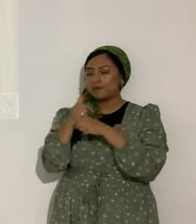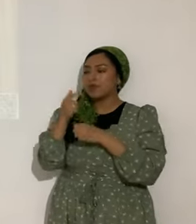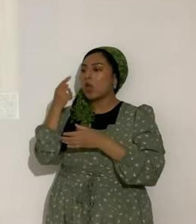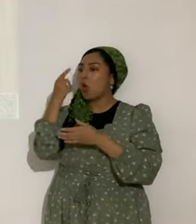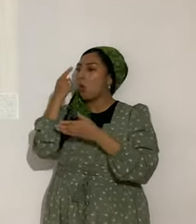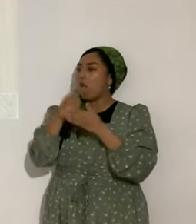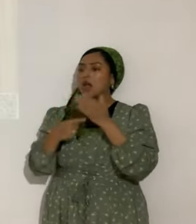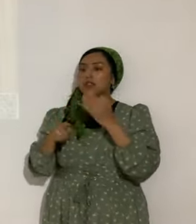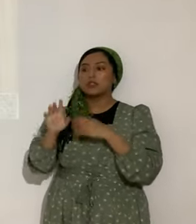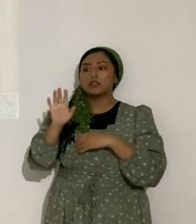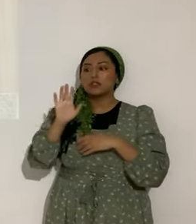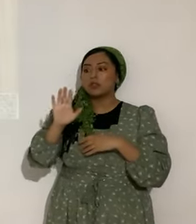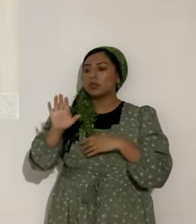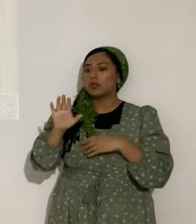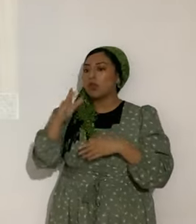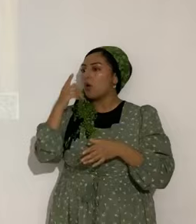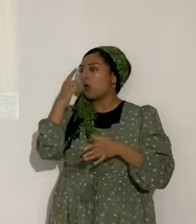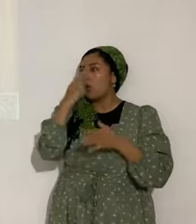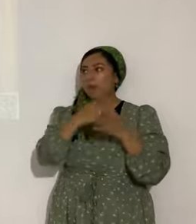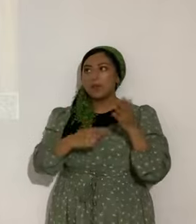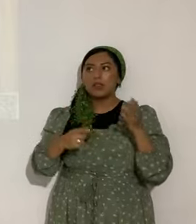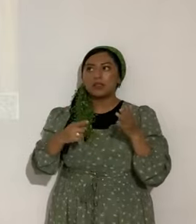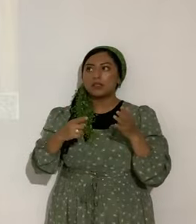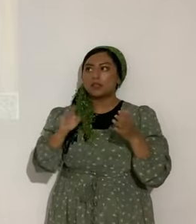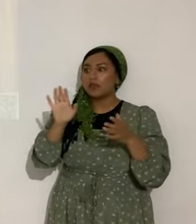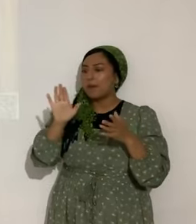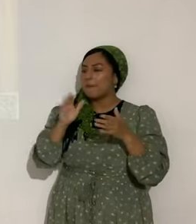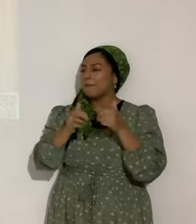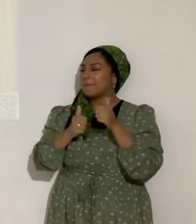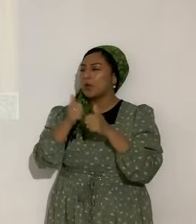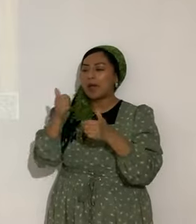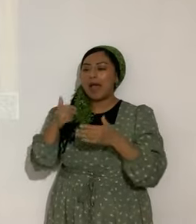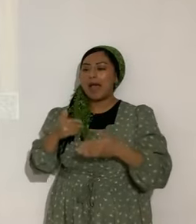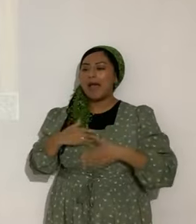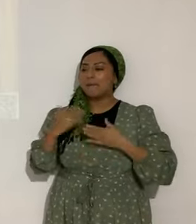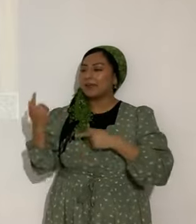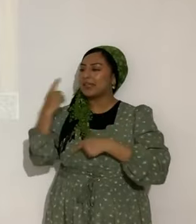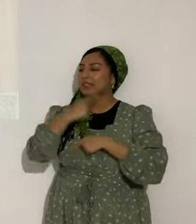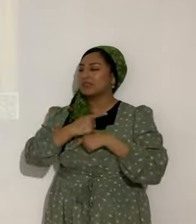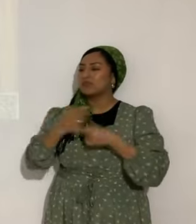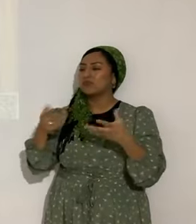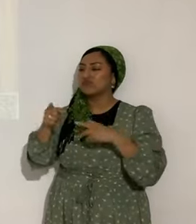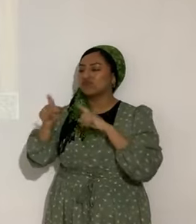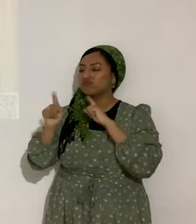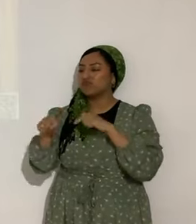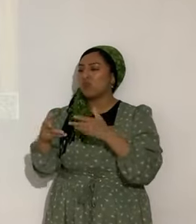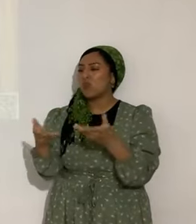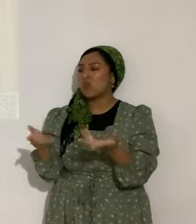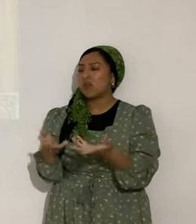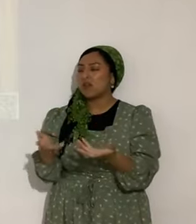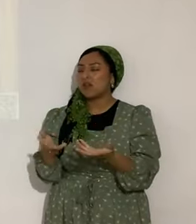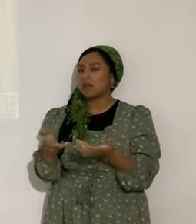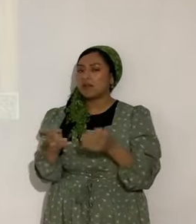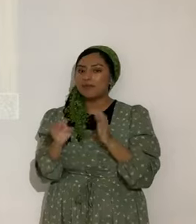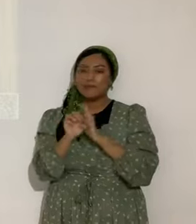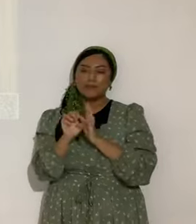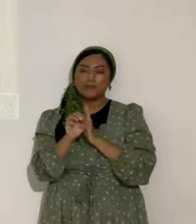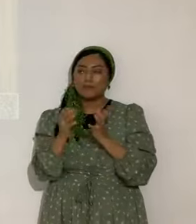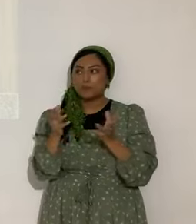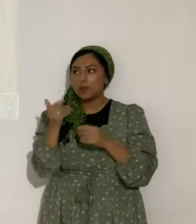evento en tu día? ¿Cuál es tu día que ha sido más feliz? ¿Qué contestarías? Vamos a suponer, uno, el